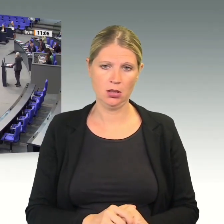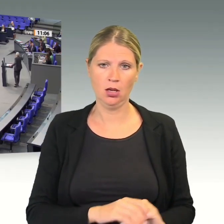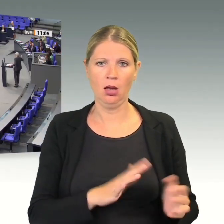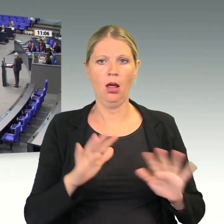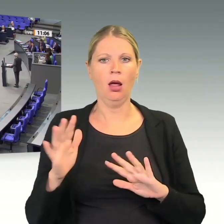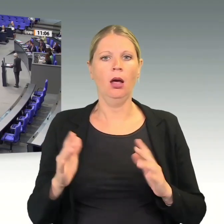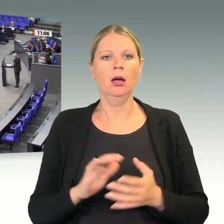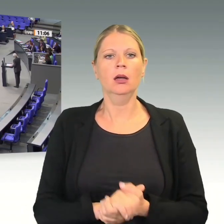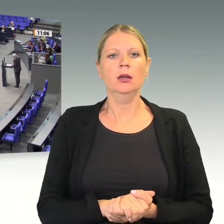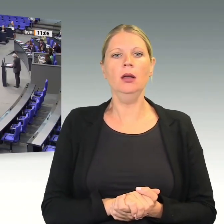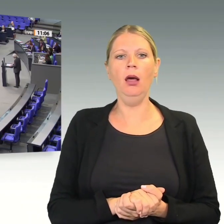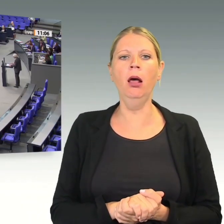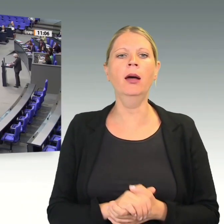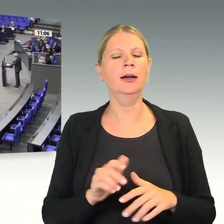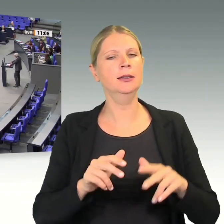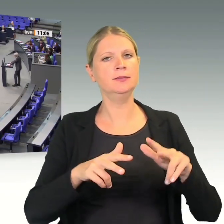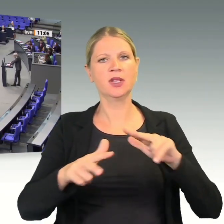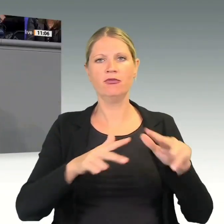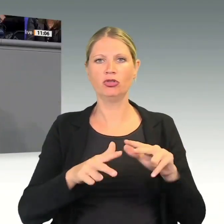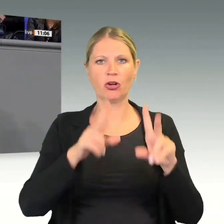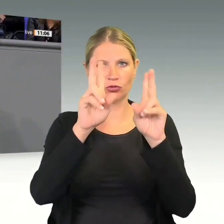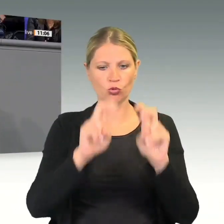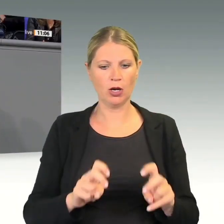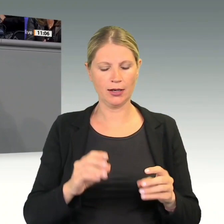Das Jahreswirtschaftsgutachten ist da unmissverständlich.